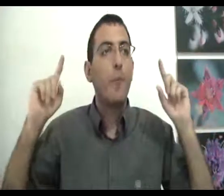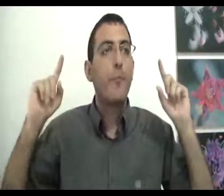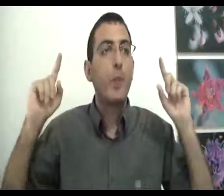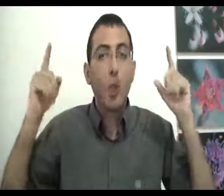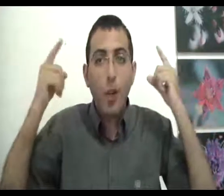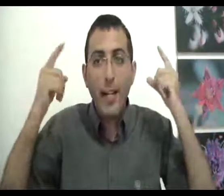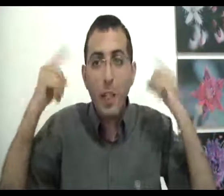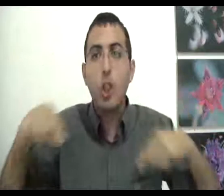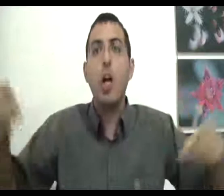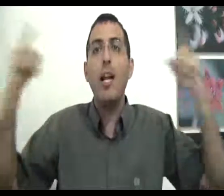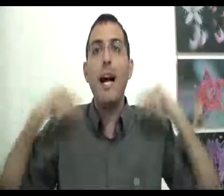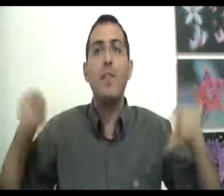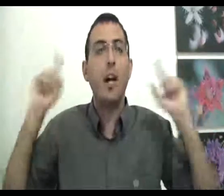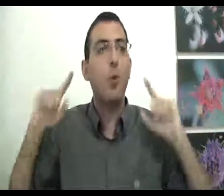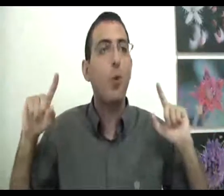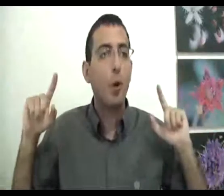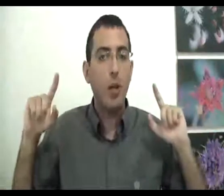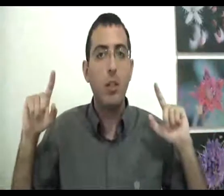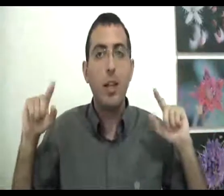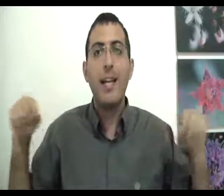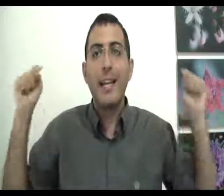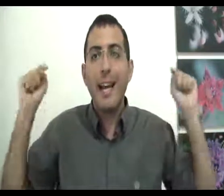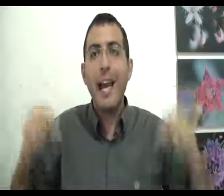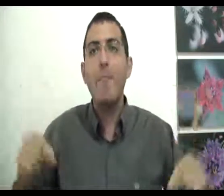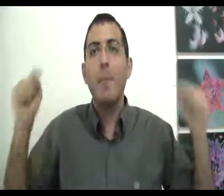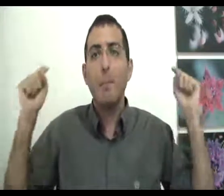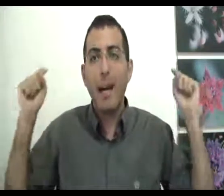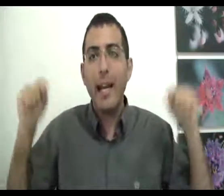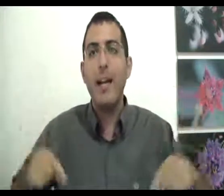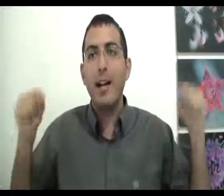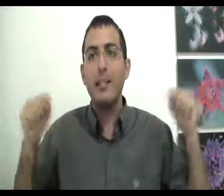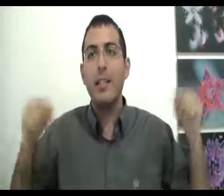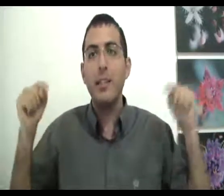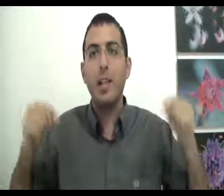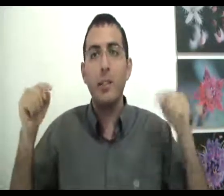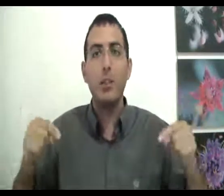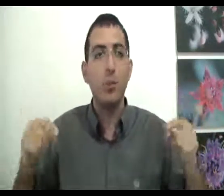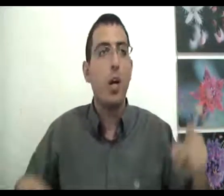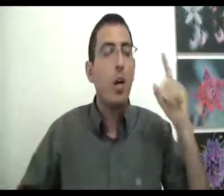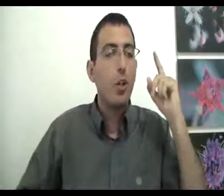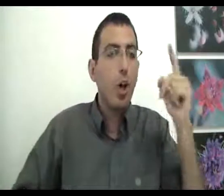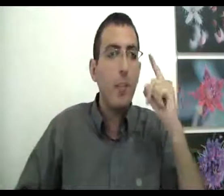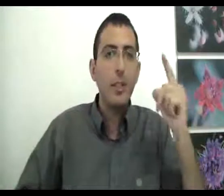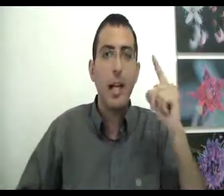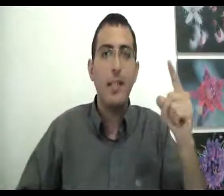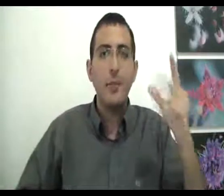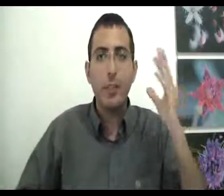כולל כל העבר כולו קיים ברגע הזה של המציאות כל מה שהאדם יודע